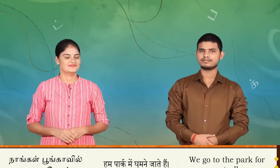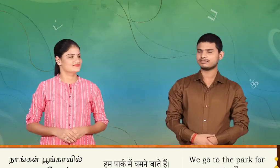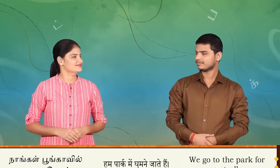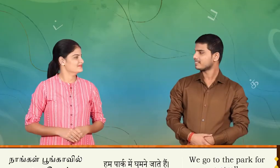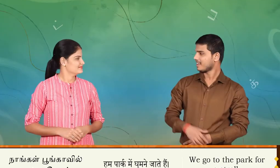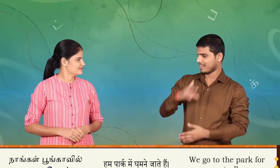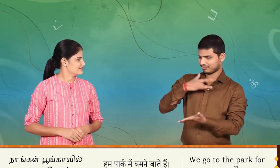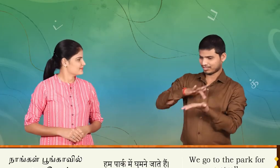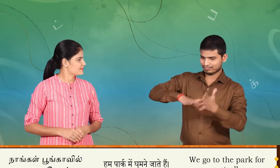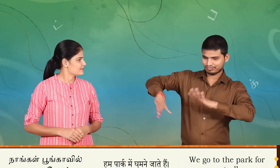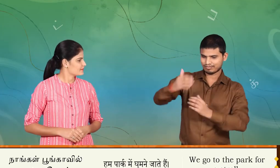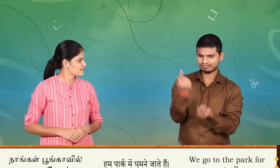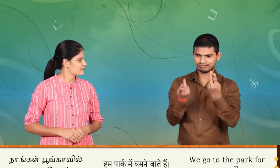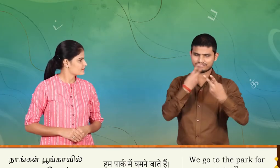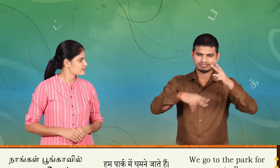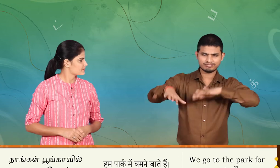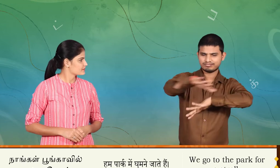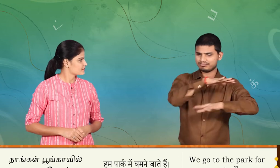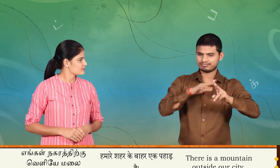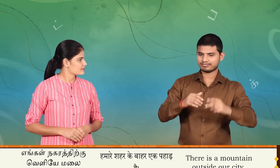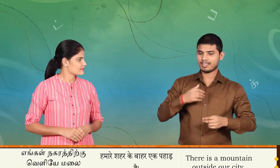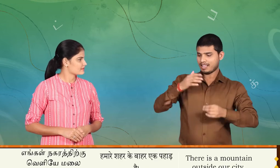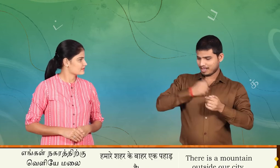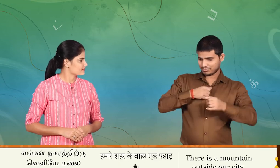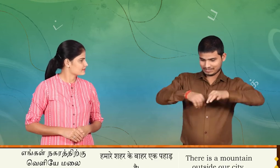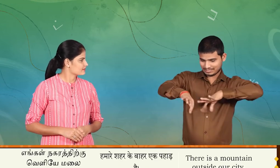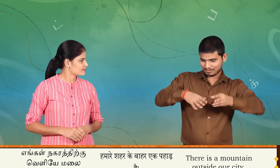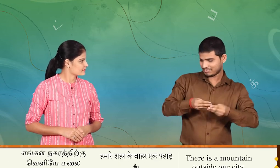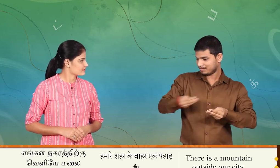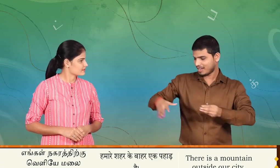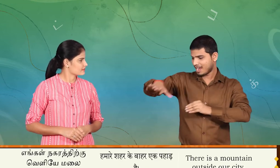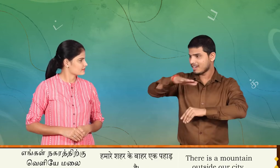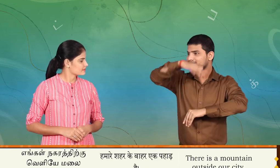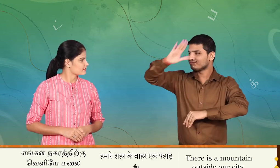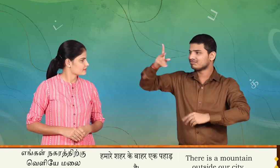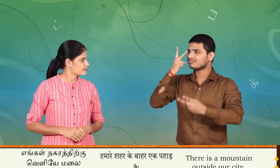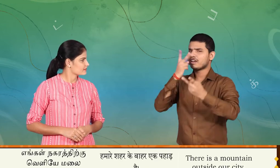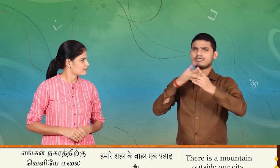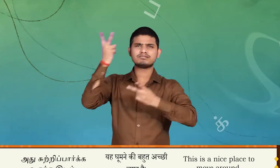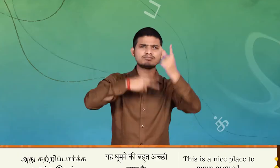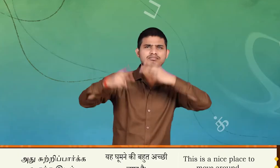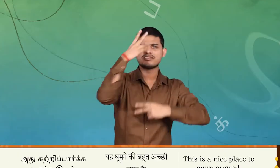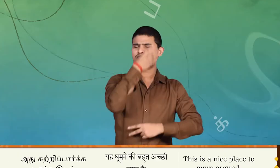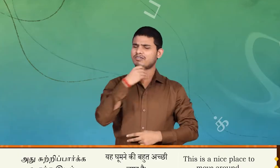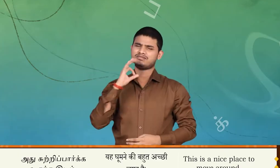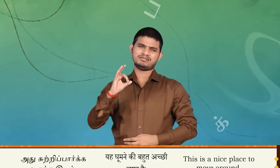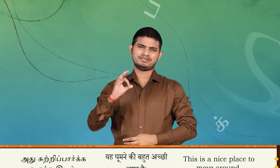நாங்கள் பூங்காவில் உளாவுவும் எங்கள் நகரத்திர்க்கு வெளியே மலை உள்ளது அதே சுச்சி பார்க்க